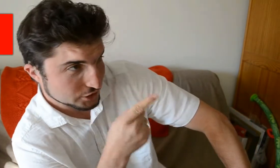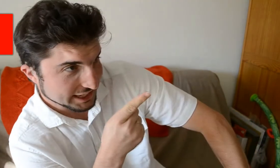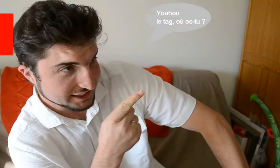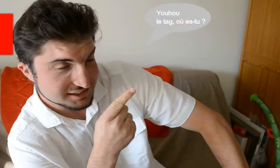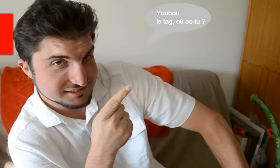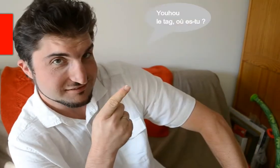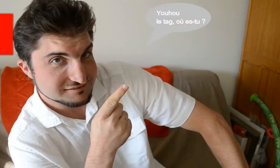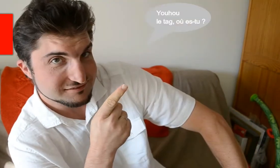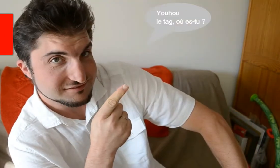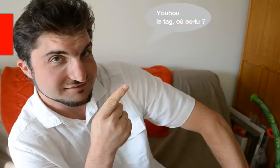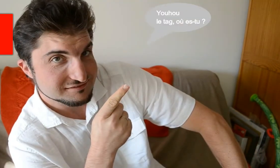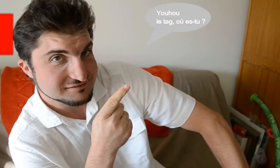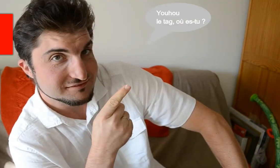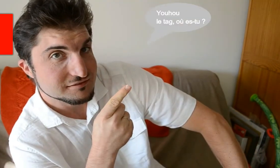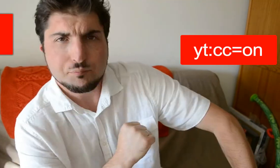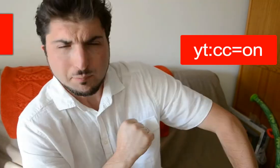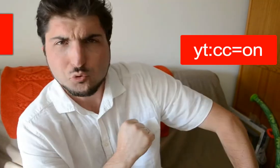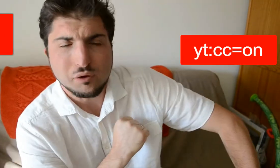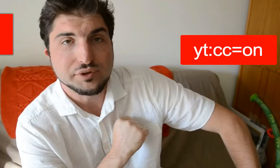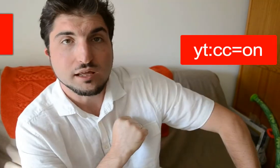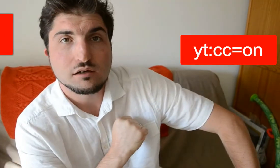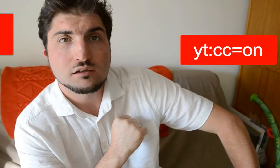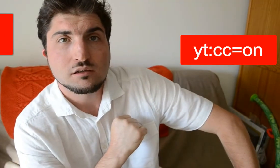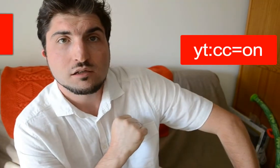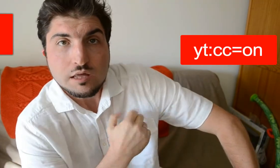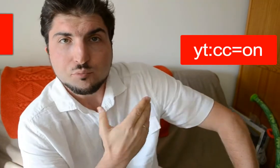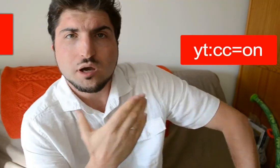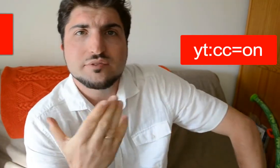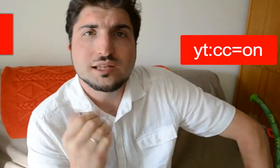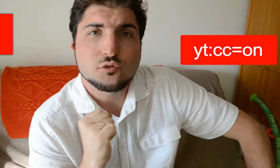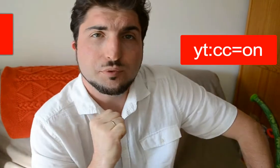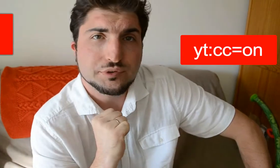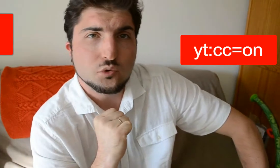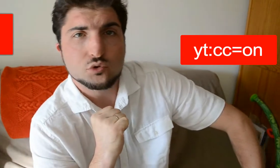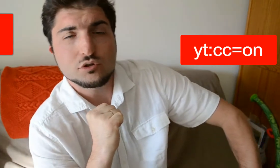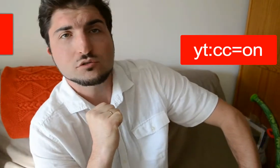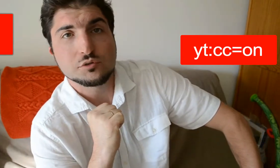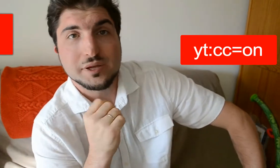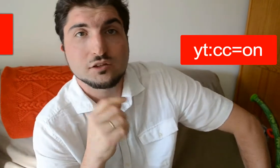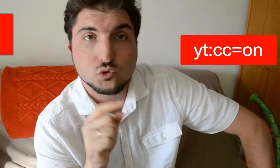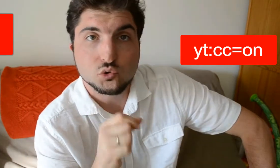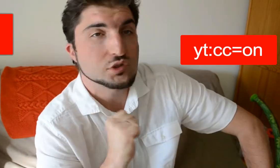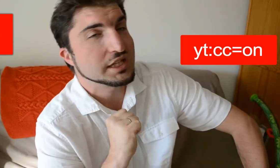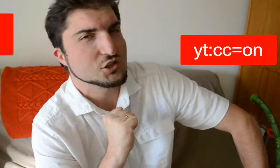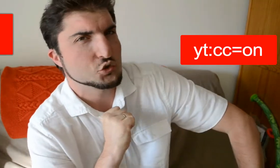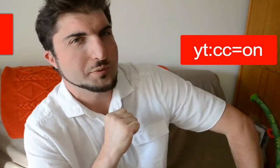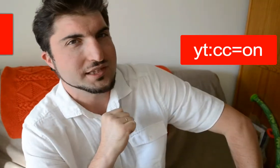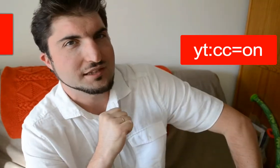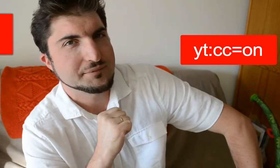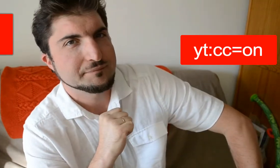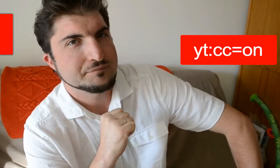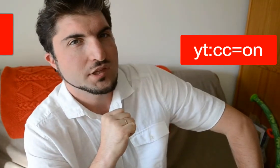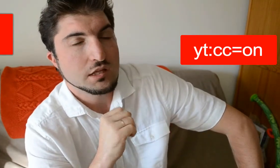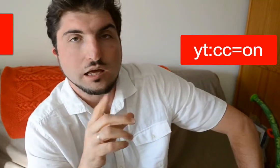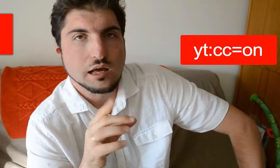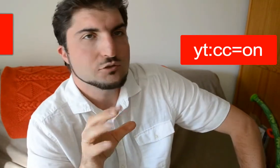tag. Mais pourquoi faire ? Pour éviter de penser aux gens de mettre le sous-titrage automatique. Attention,